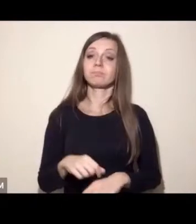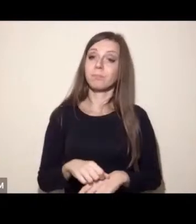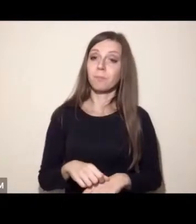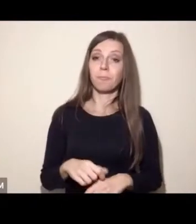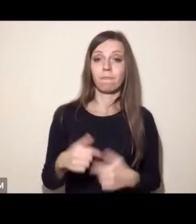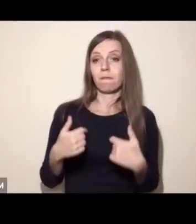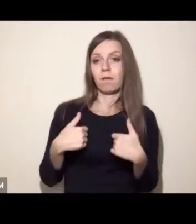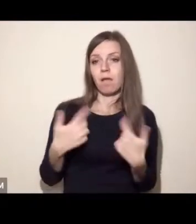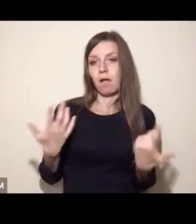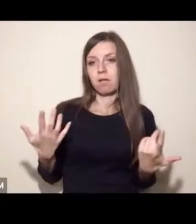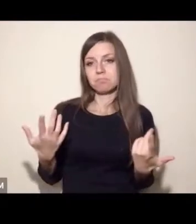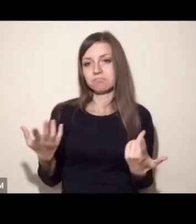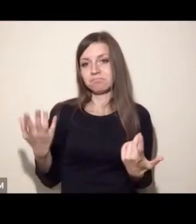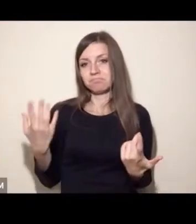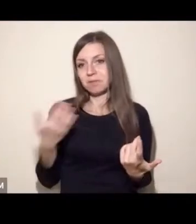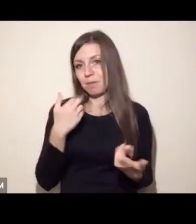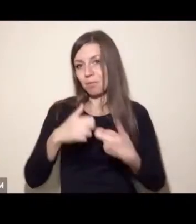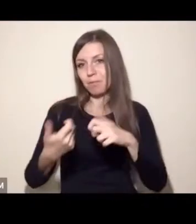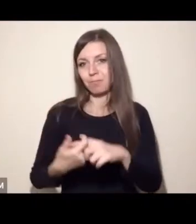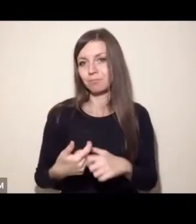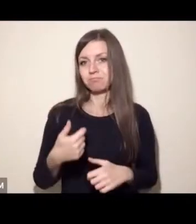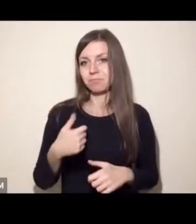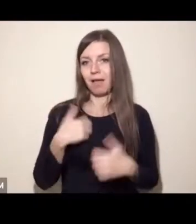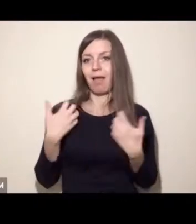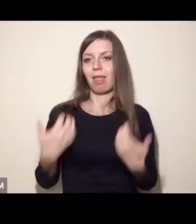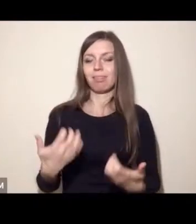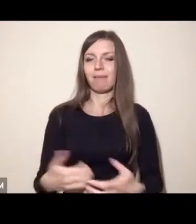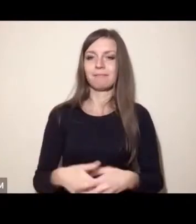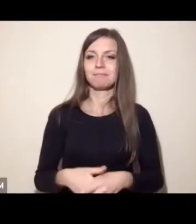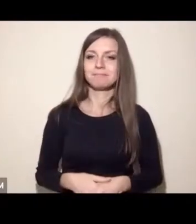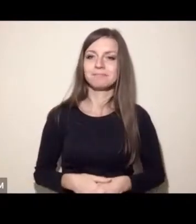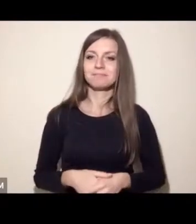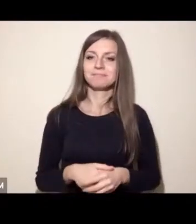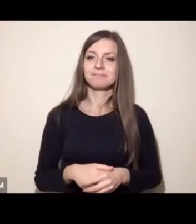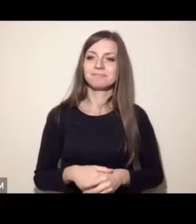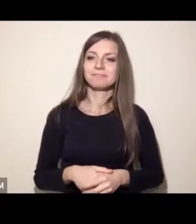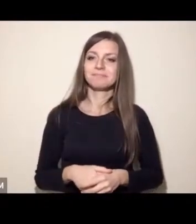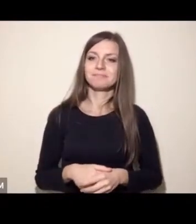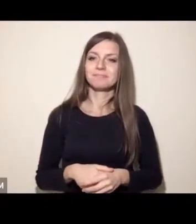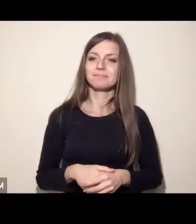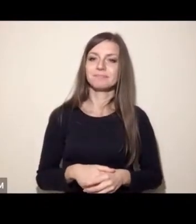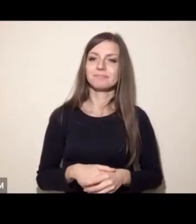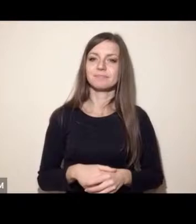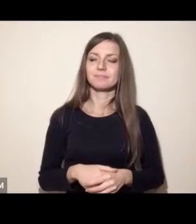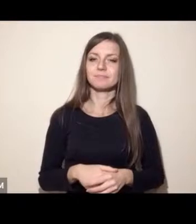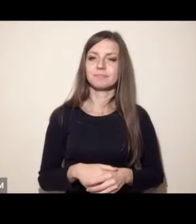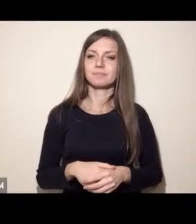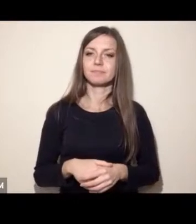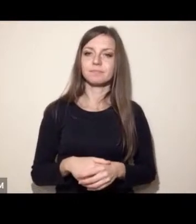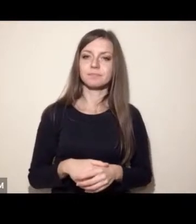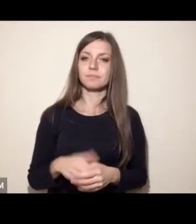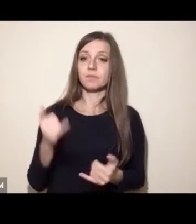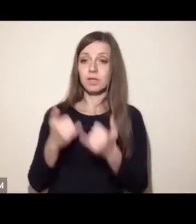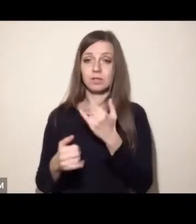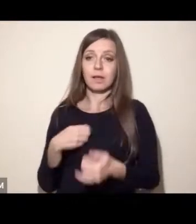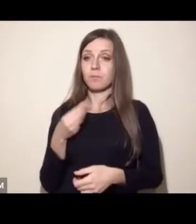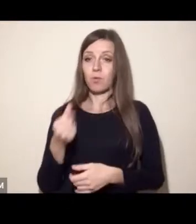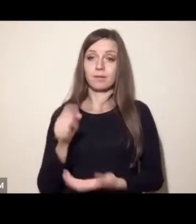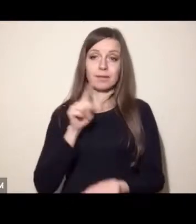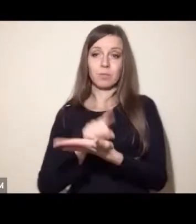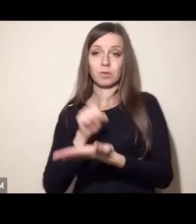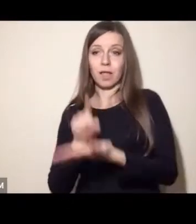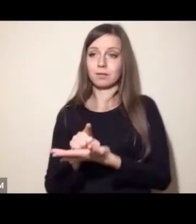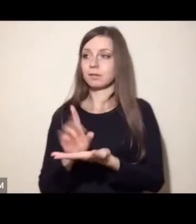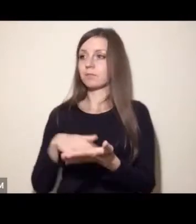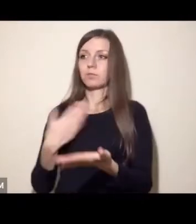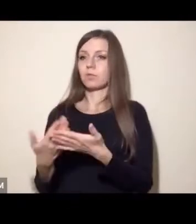żadnego problemu z tym i wręcz optowałbym jak najbardziej za rozwiązaniem takim, że tak samo jak płacimy podatki często od tego, że